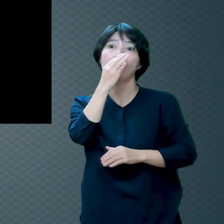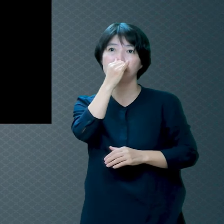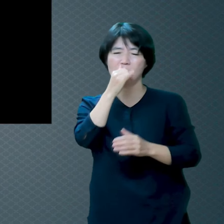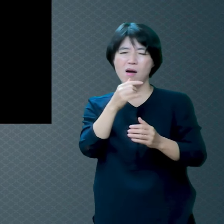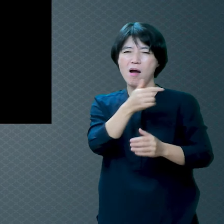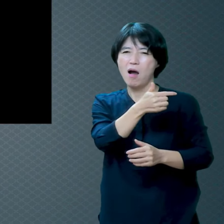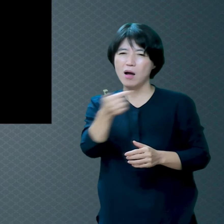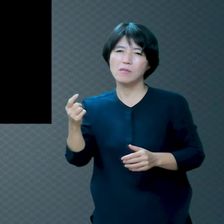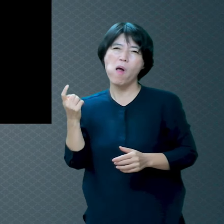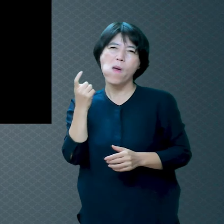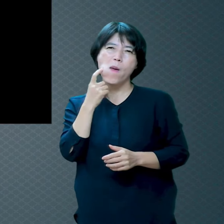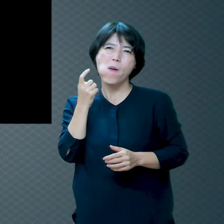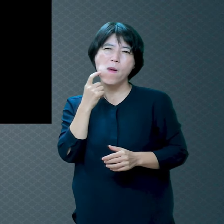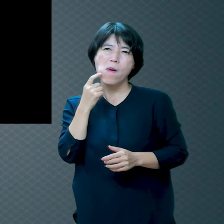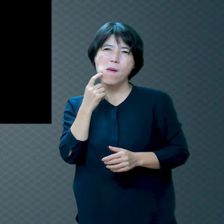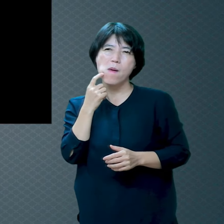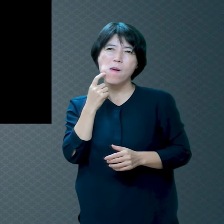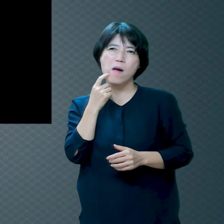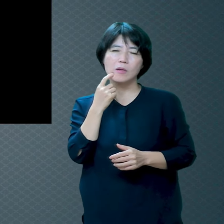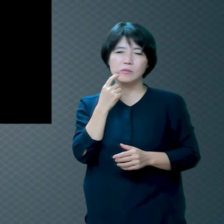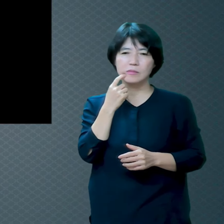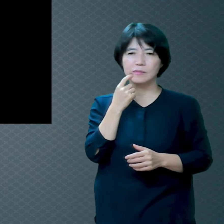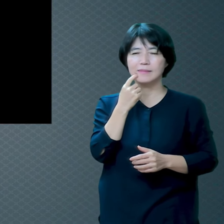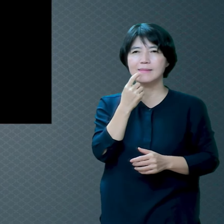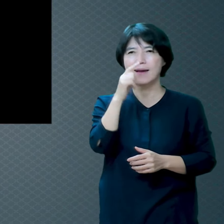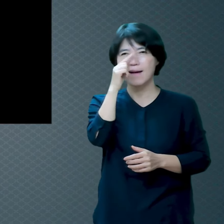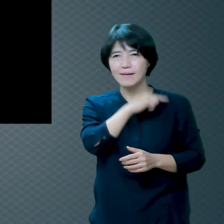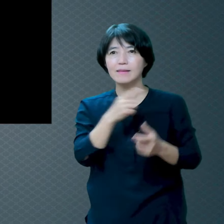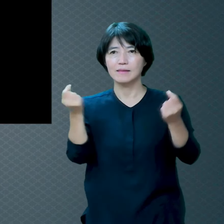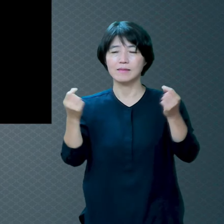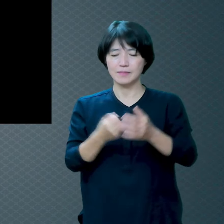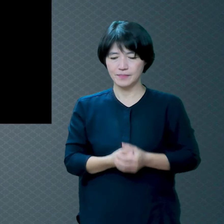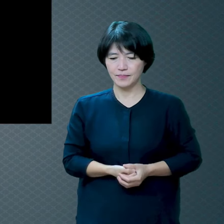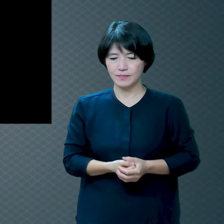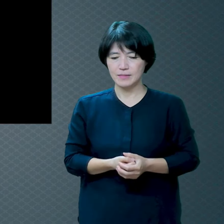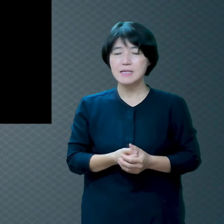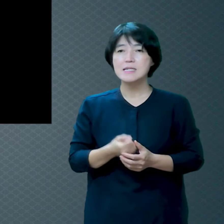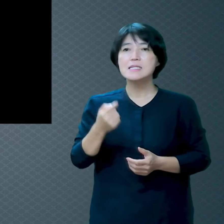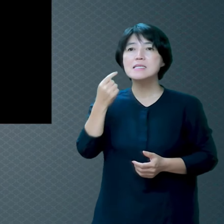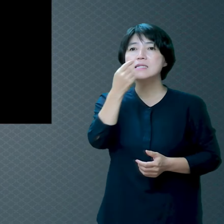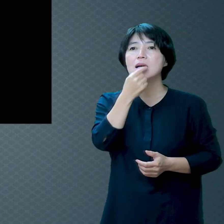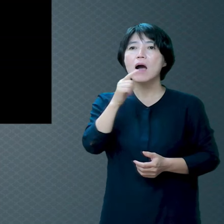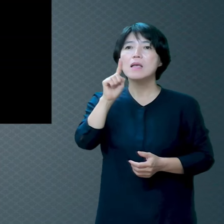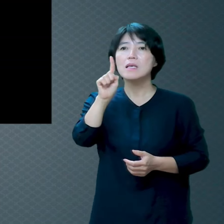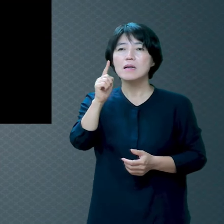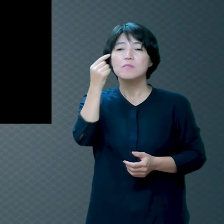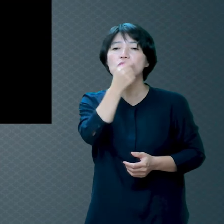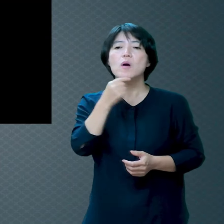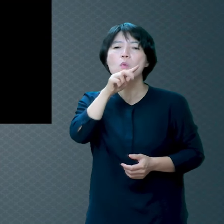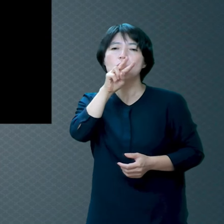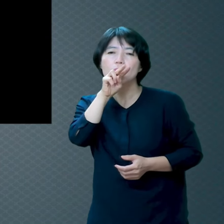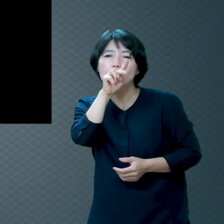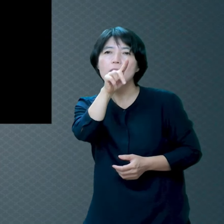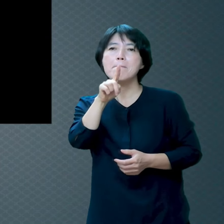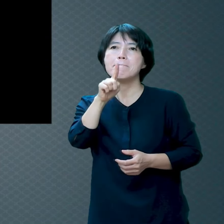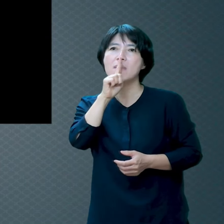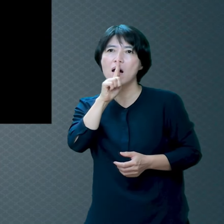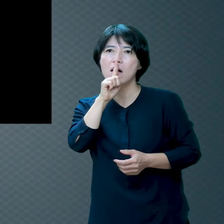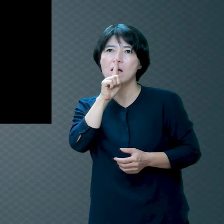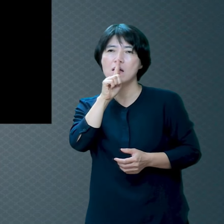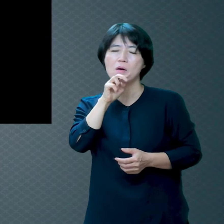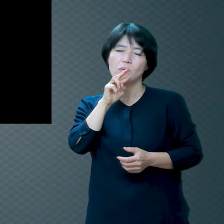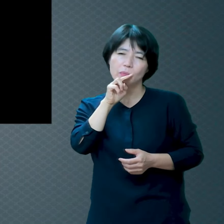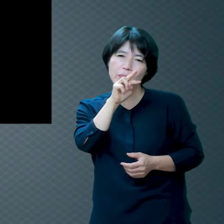간사한 거 간교한 거 한 입으로 두 말하는 거 이런 것도 탑니다 그리고